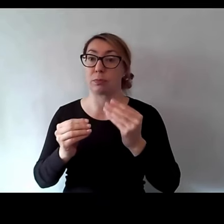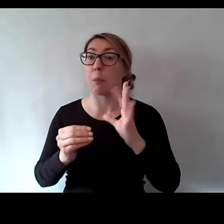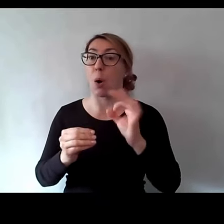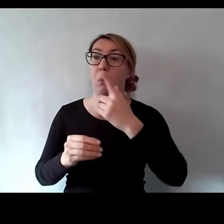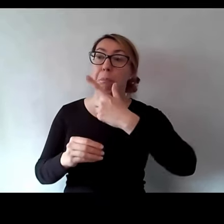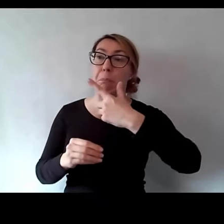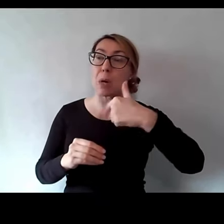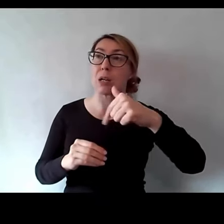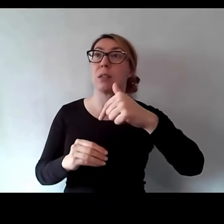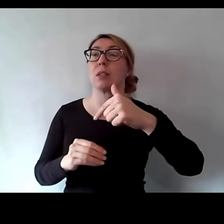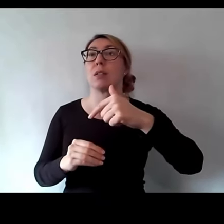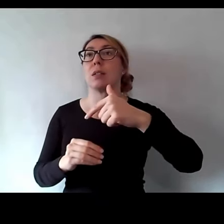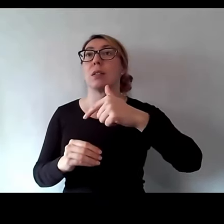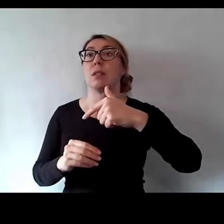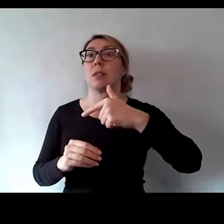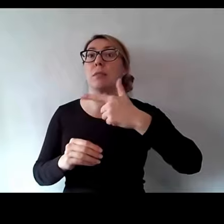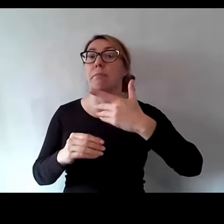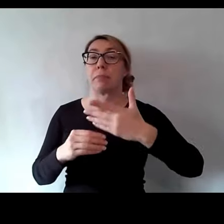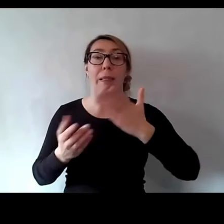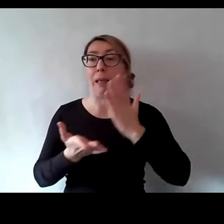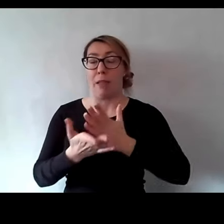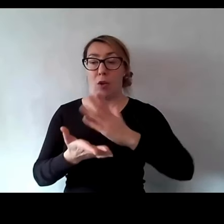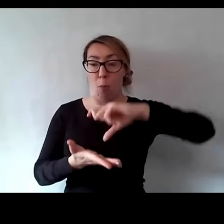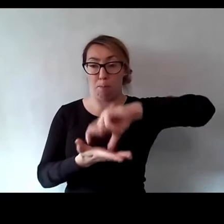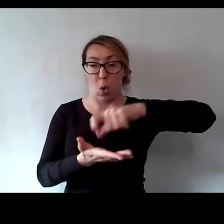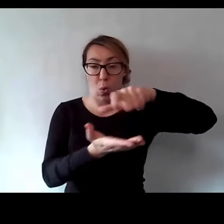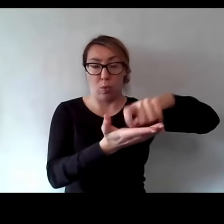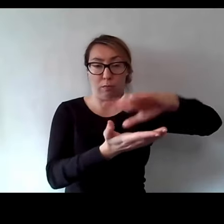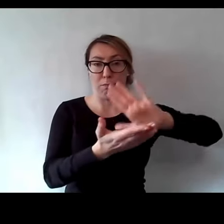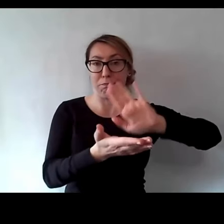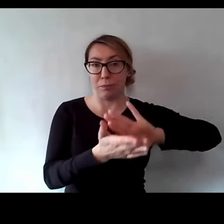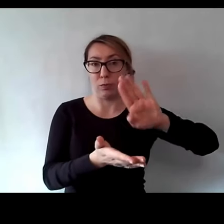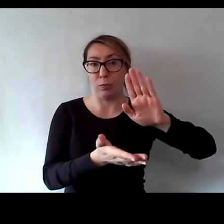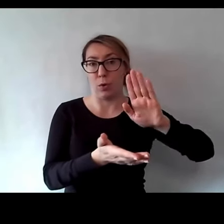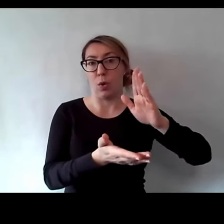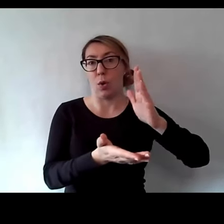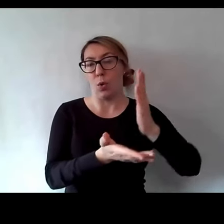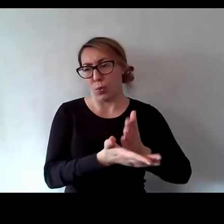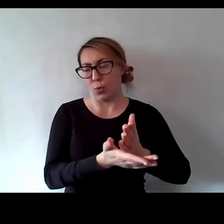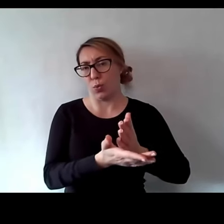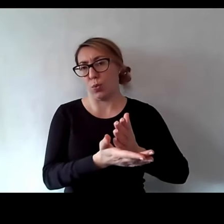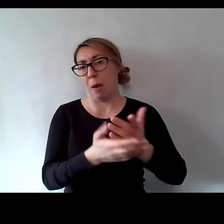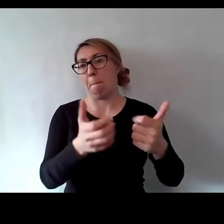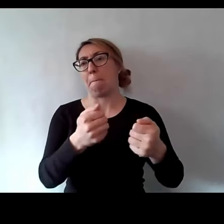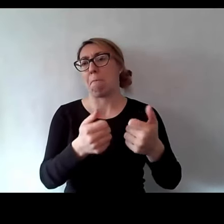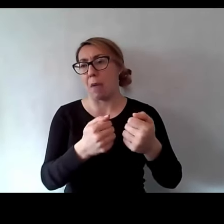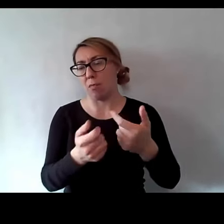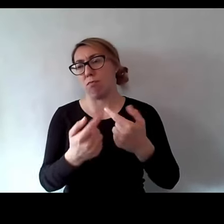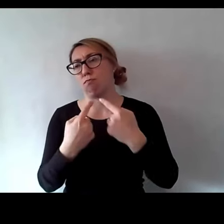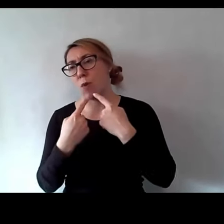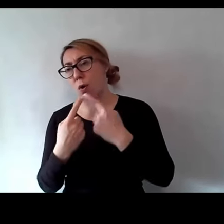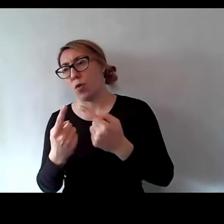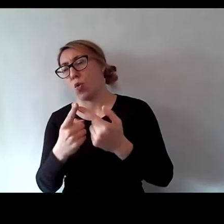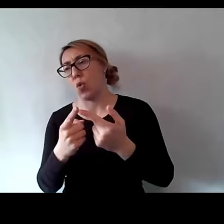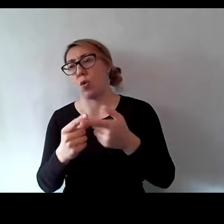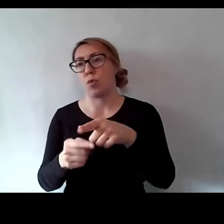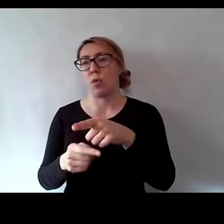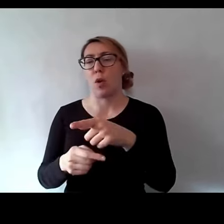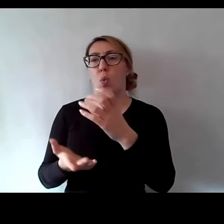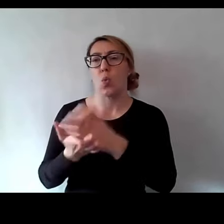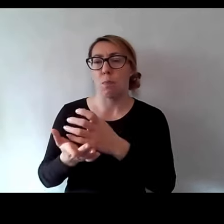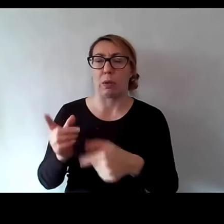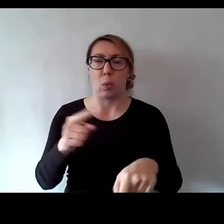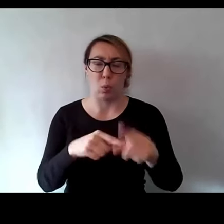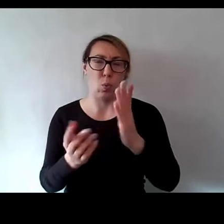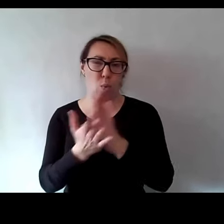poza te, poza pomieszczenia, gdzie już mogłoby powiedzieć o Playstation albo o tym, że tam jest kubek, nie?